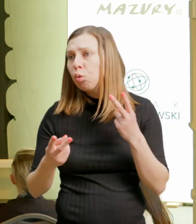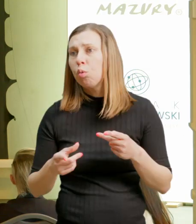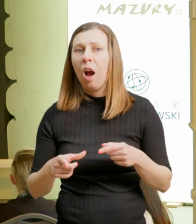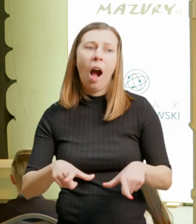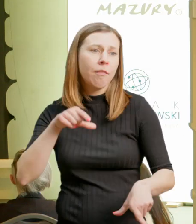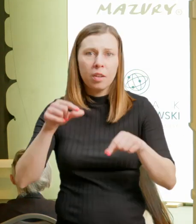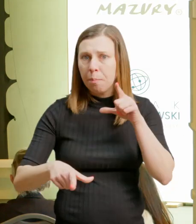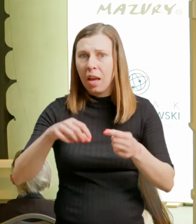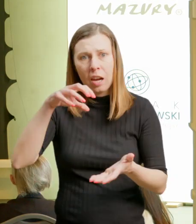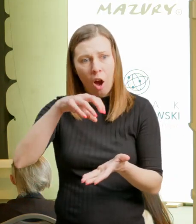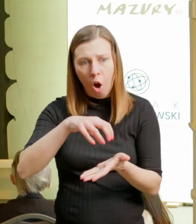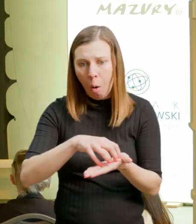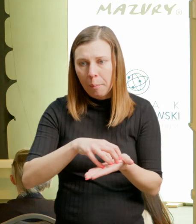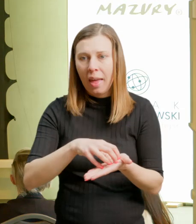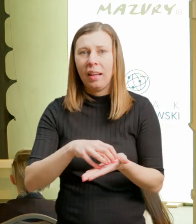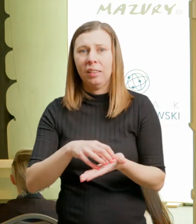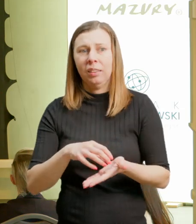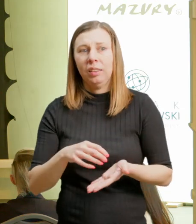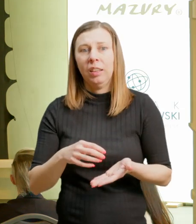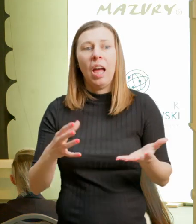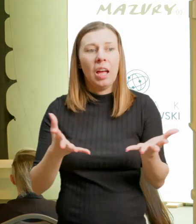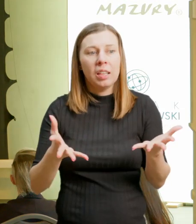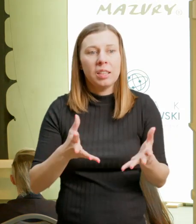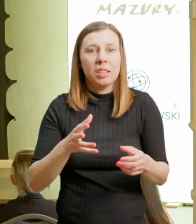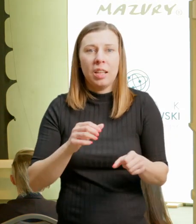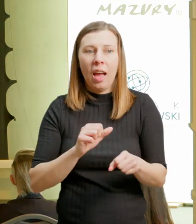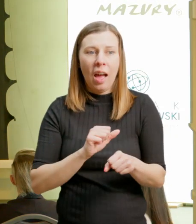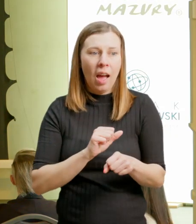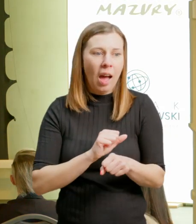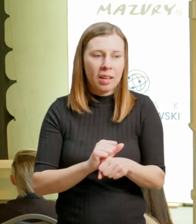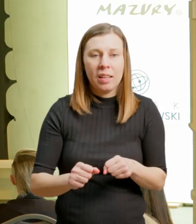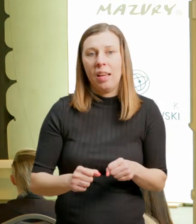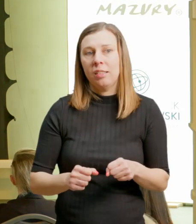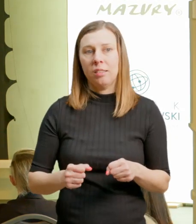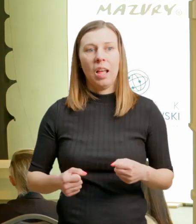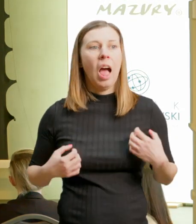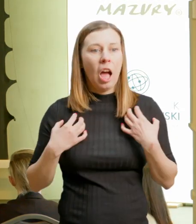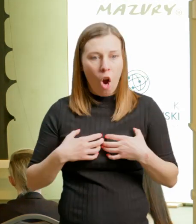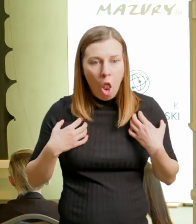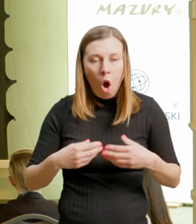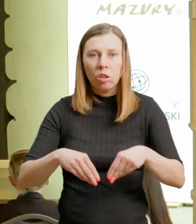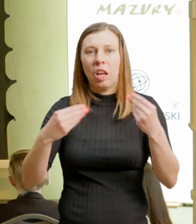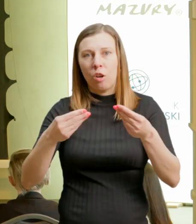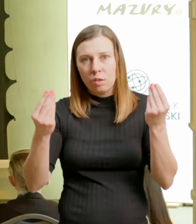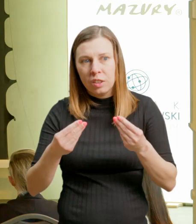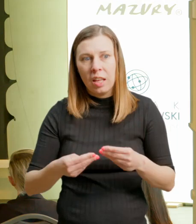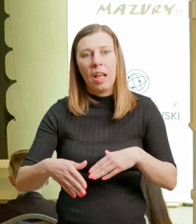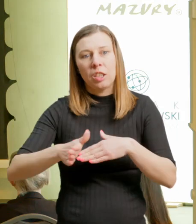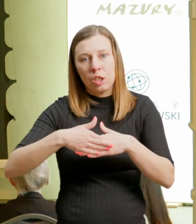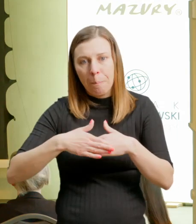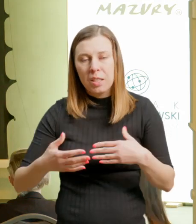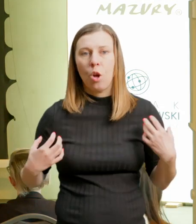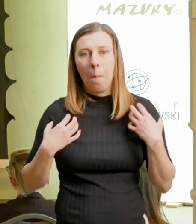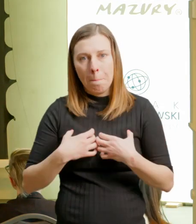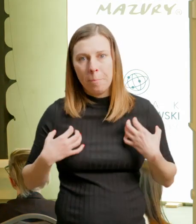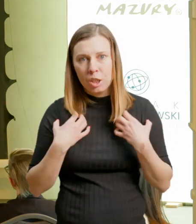działają, rozwijają się w działaniach proekologicznych. Prowadzenie własnych upraw to też jest narzędzie do tego, żeby